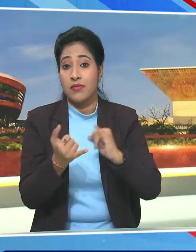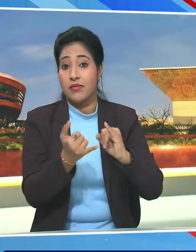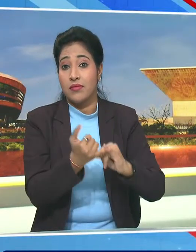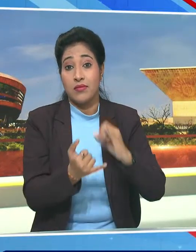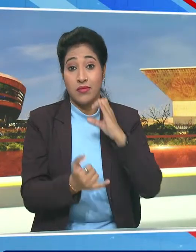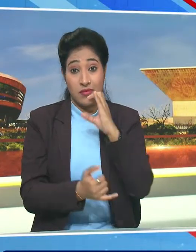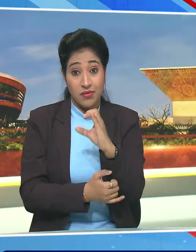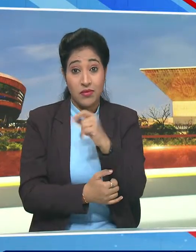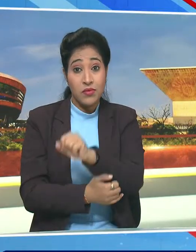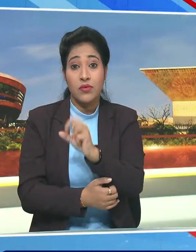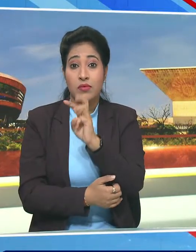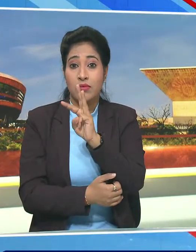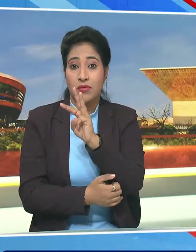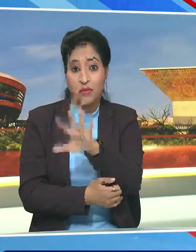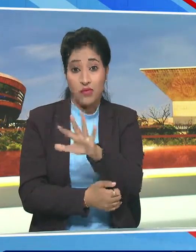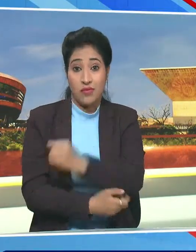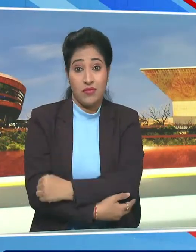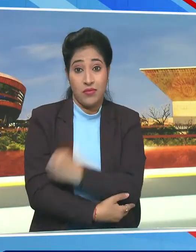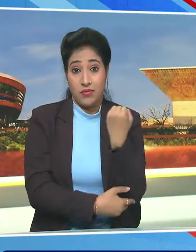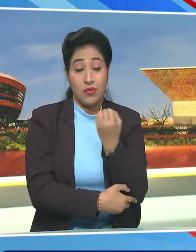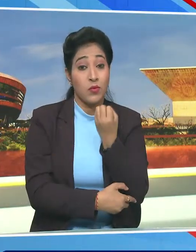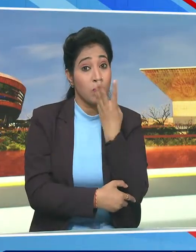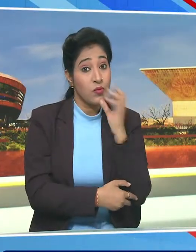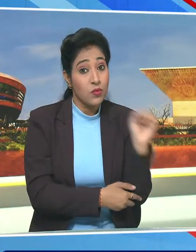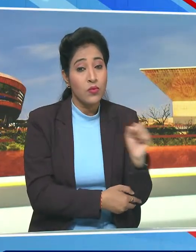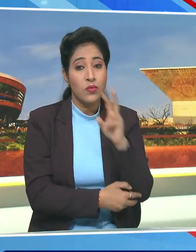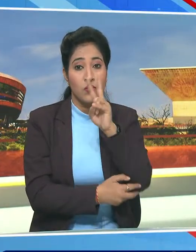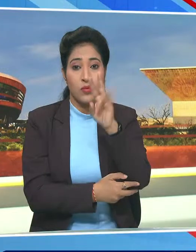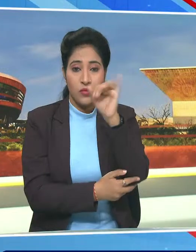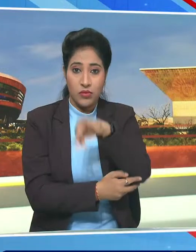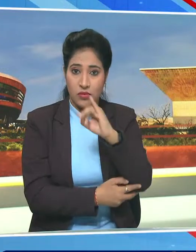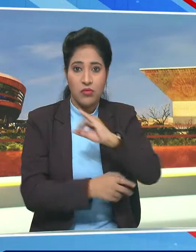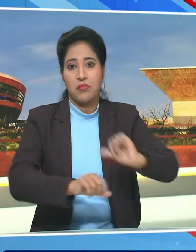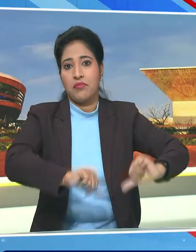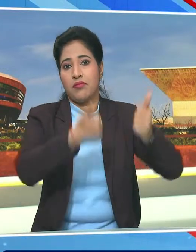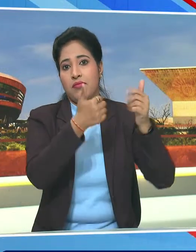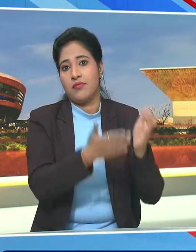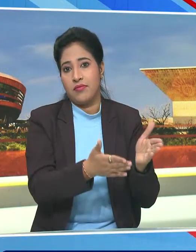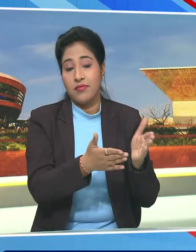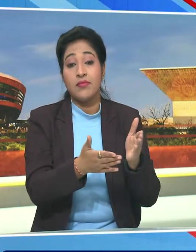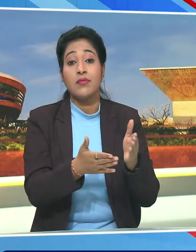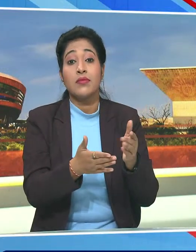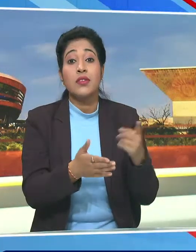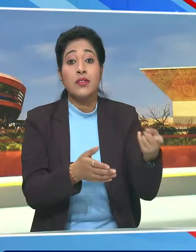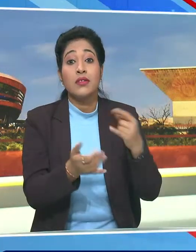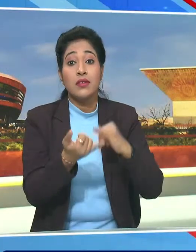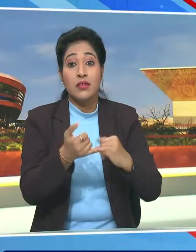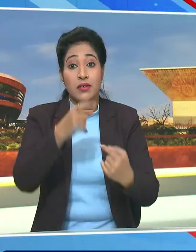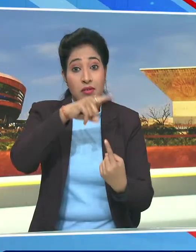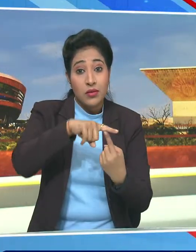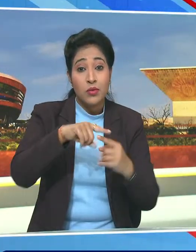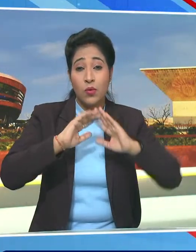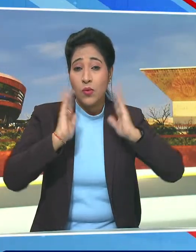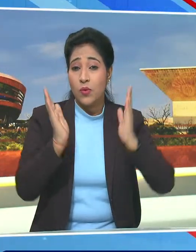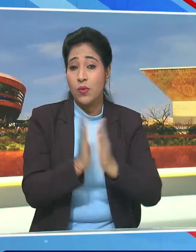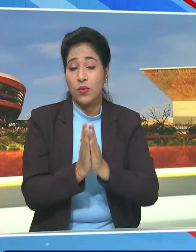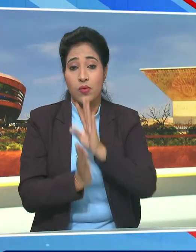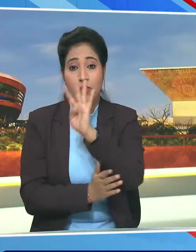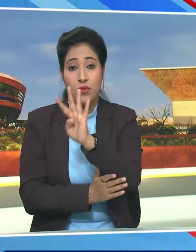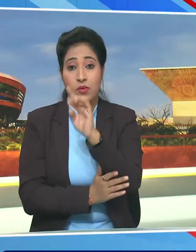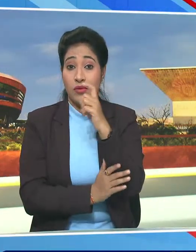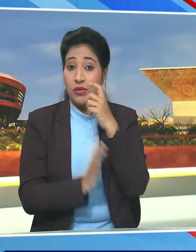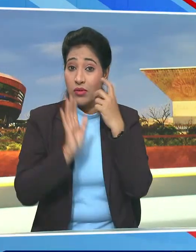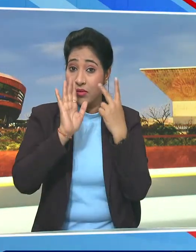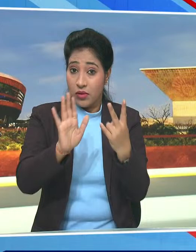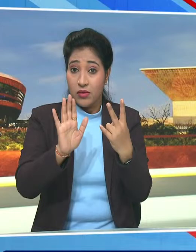सी की 35 सीटों में से भाजबा ने 26 पर जीत दर्च की जबकि स्टी की कुल 47 सीटों